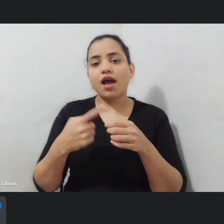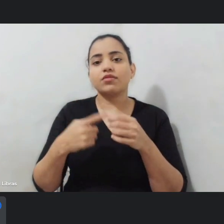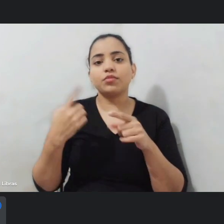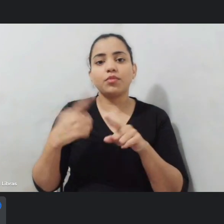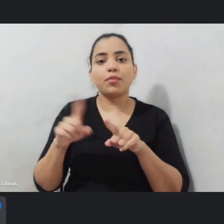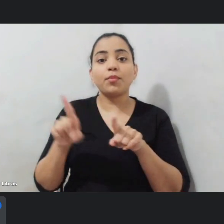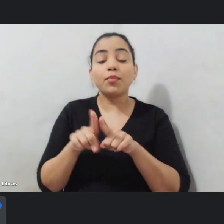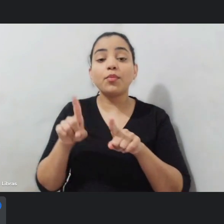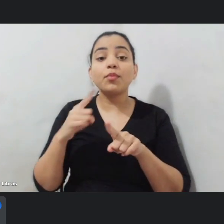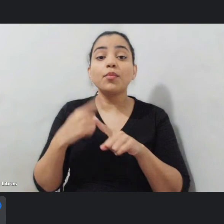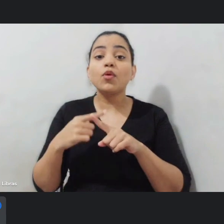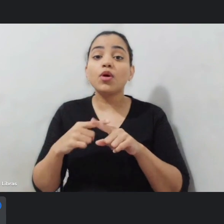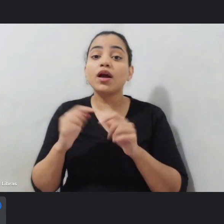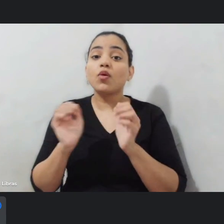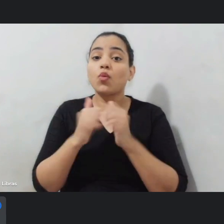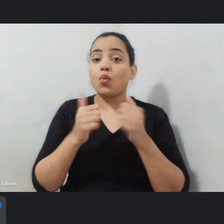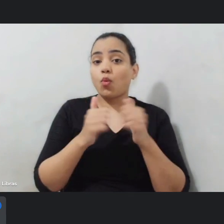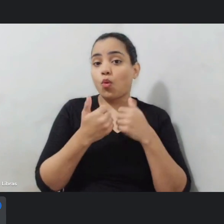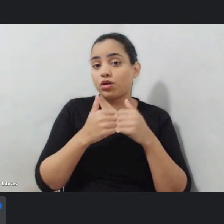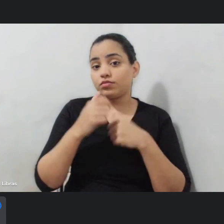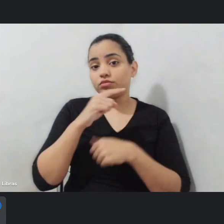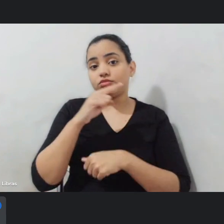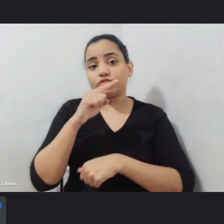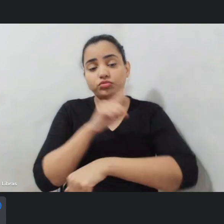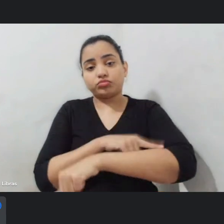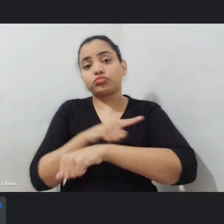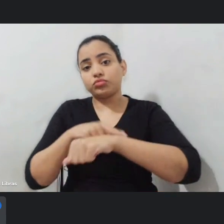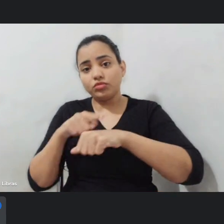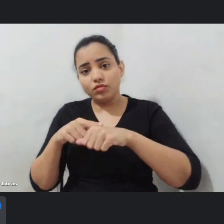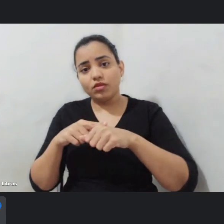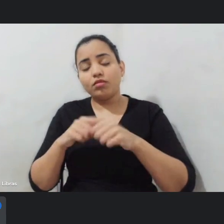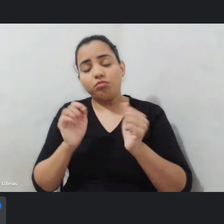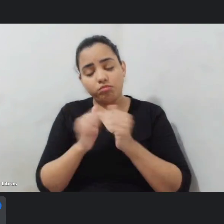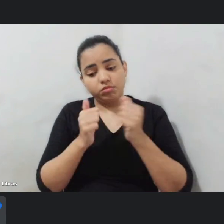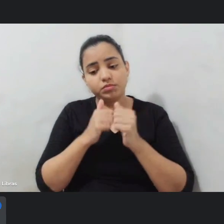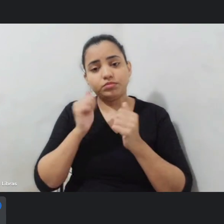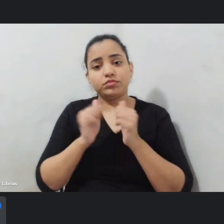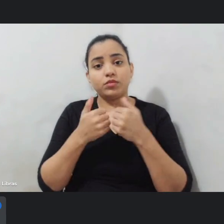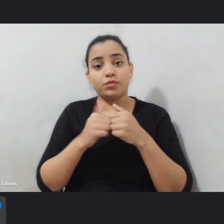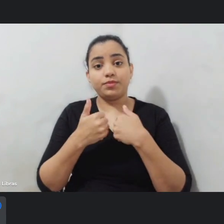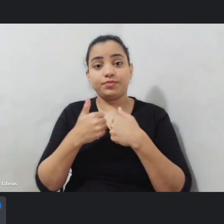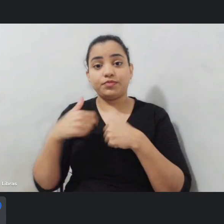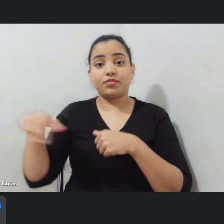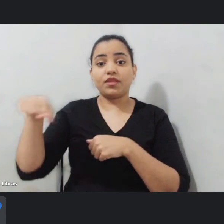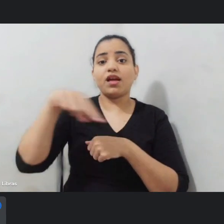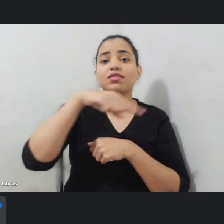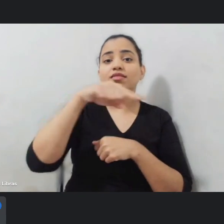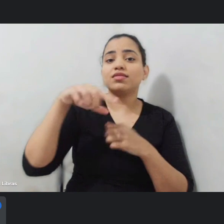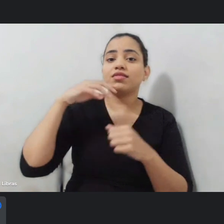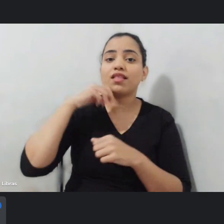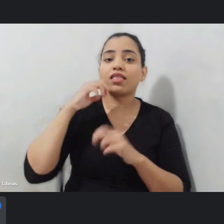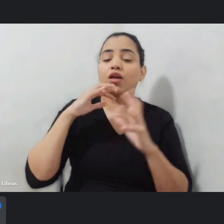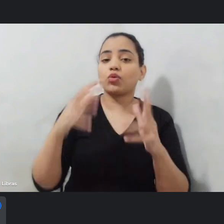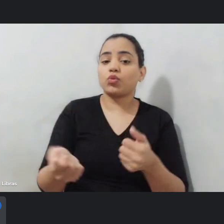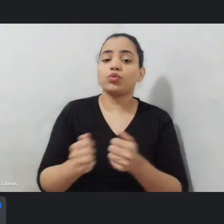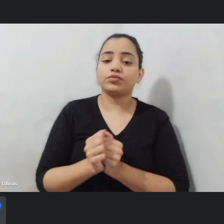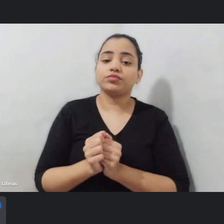cidade como um todo então esse fortalecimento quando se vai para um bairro periférico